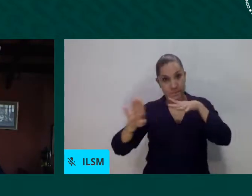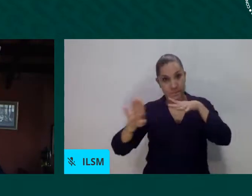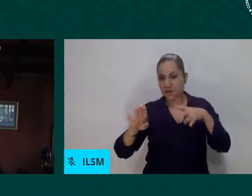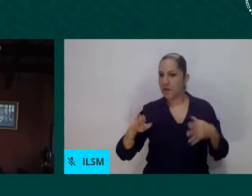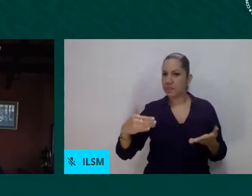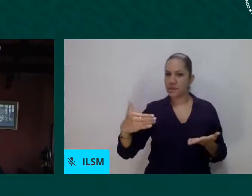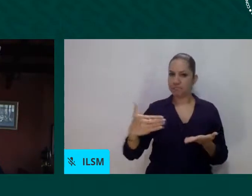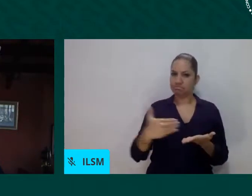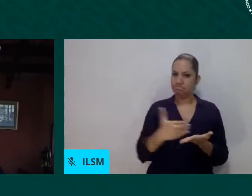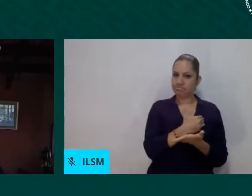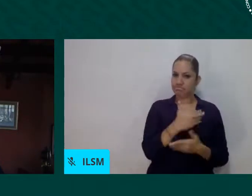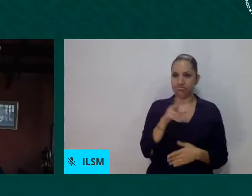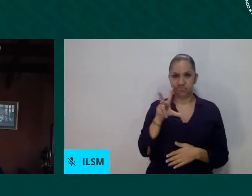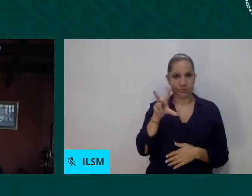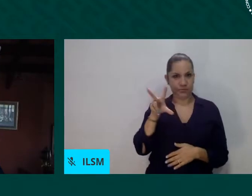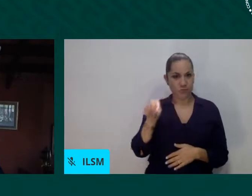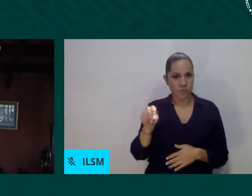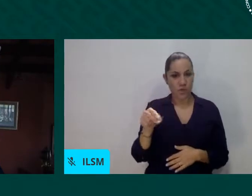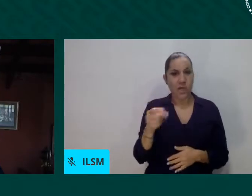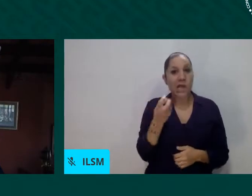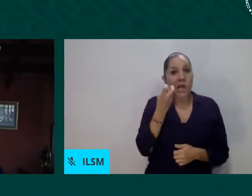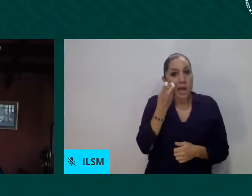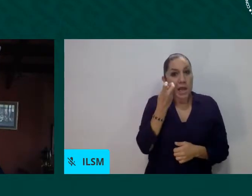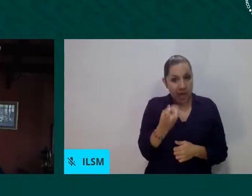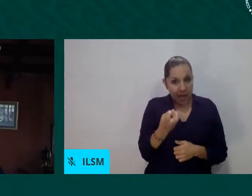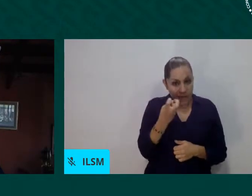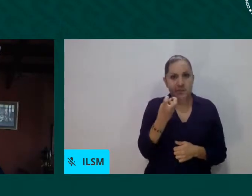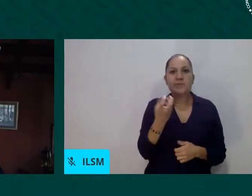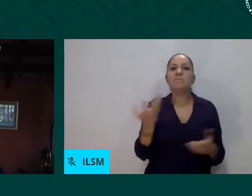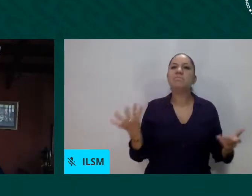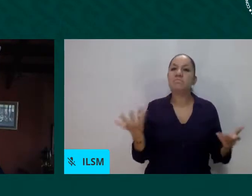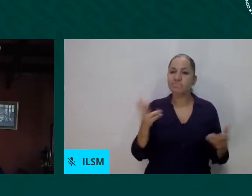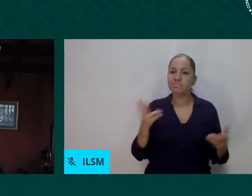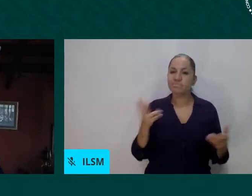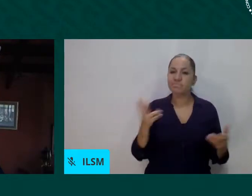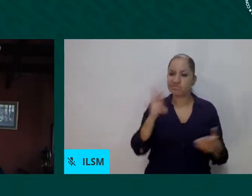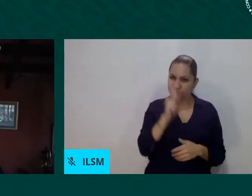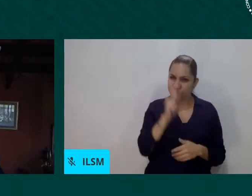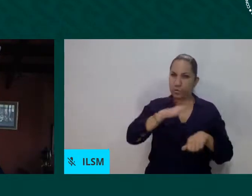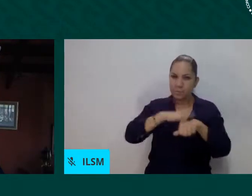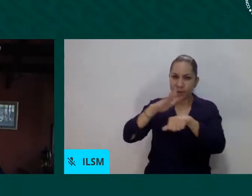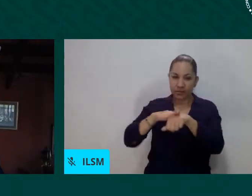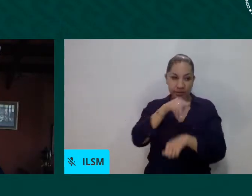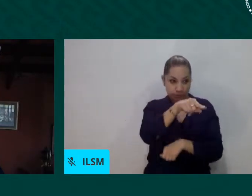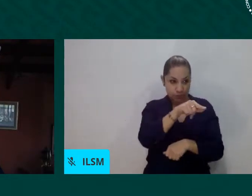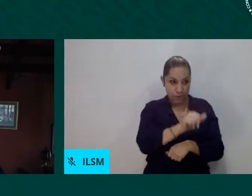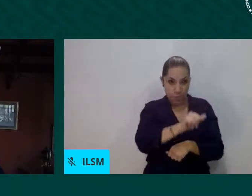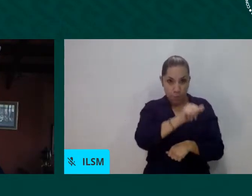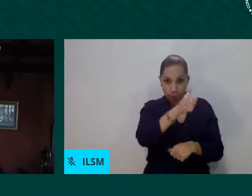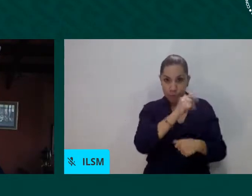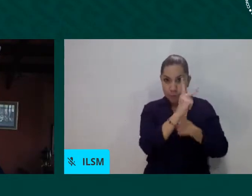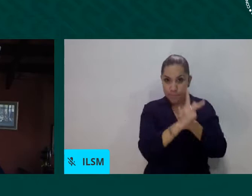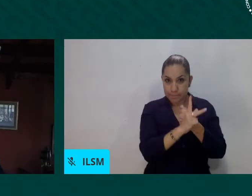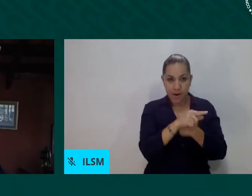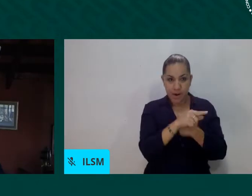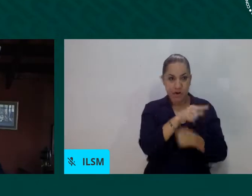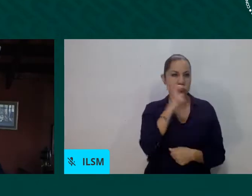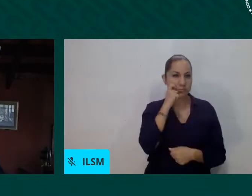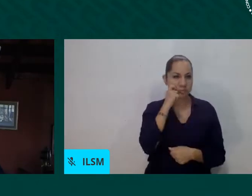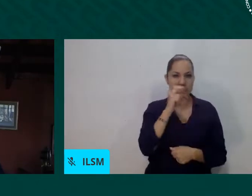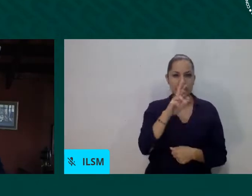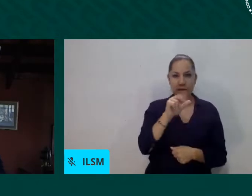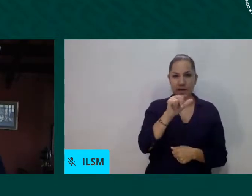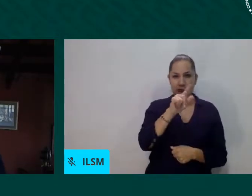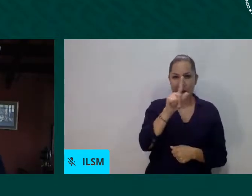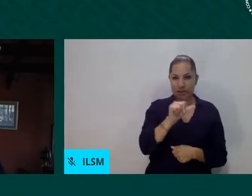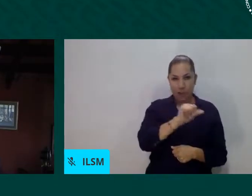lo que es la xenofobia, el racismo y la estigmatización. Con mayor